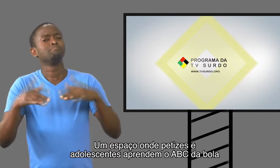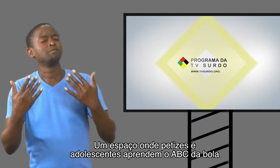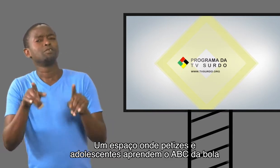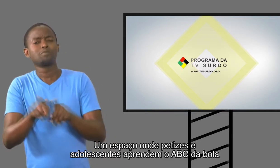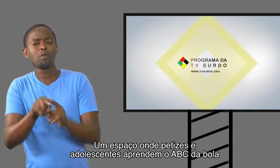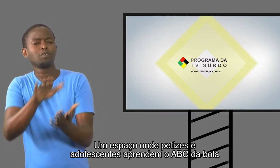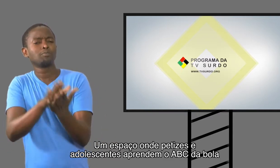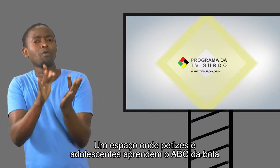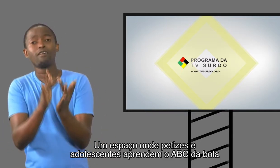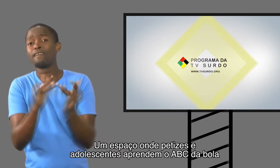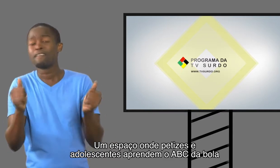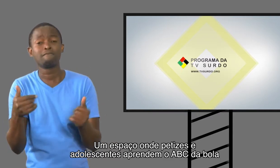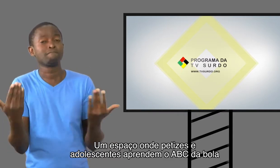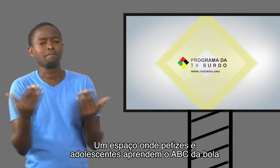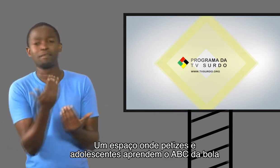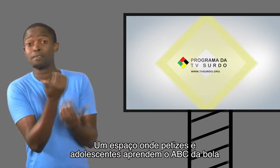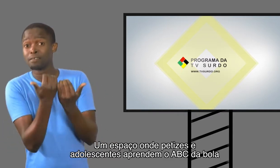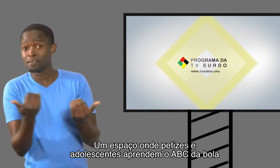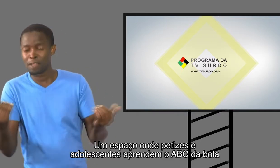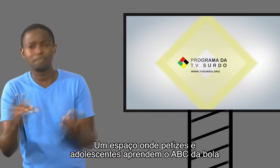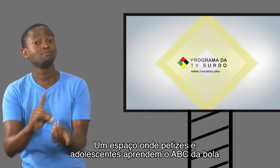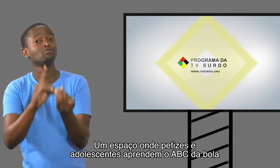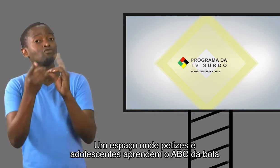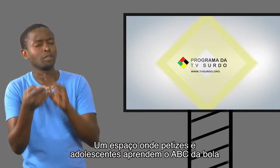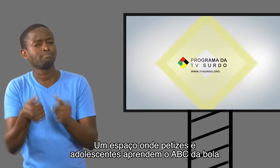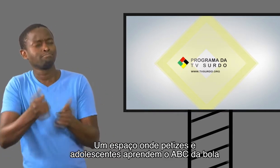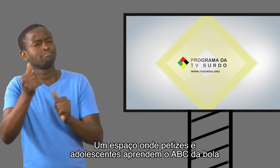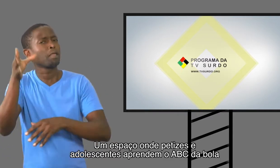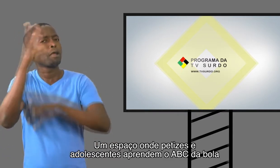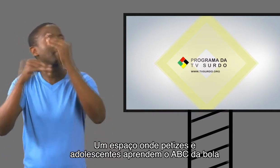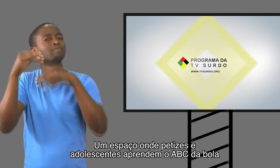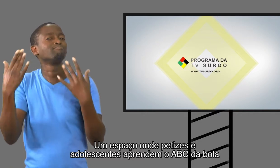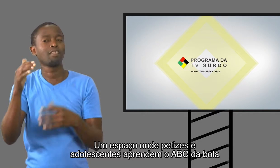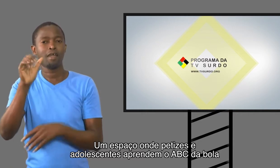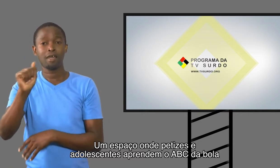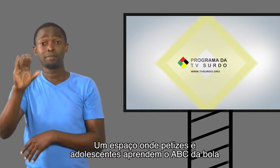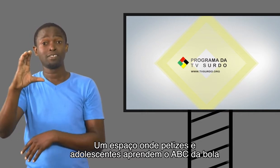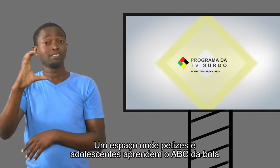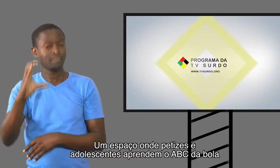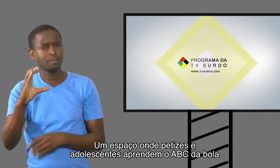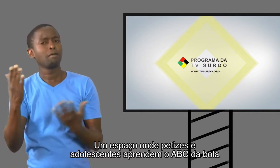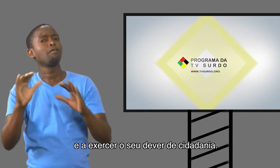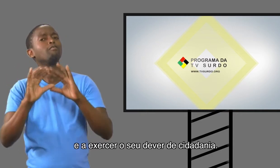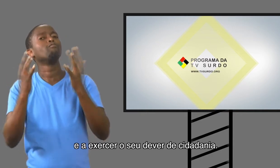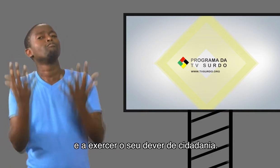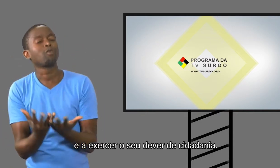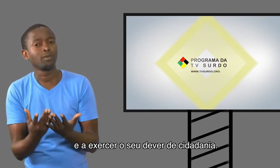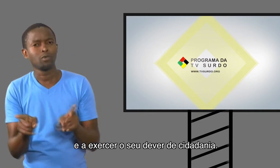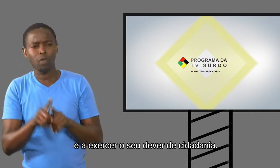Um espaço onde os petizes e adolescentes aprendem o ABC da bola e a exercer o seu